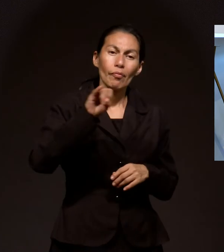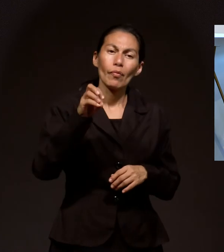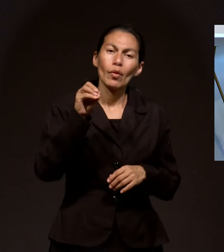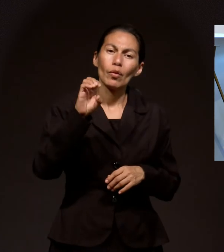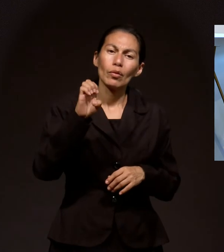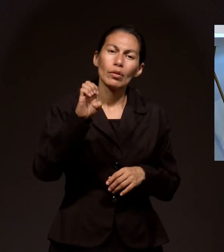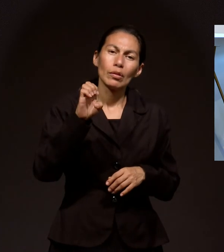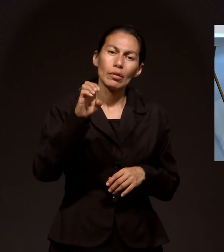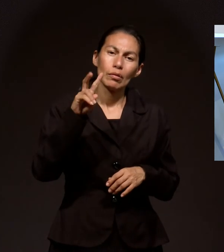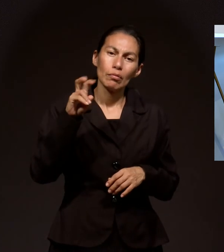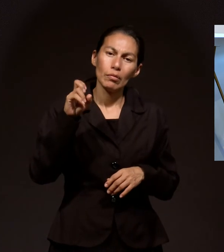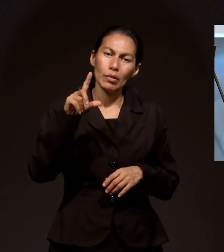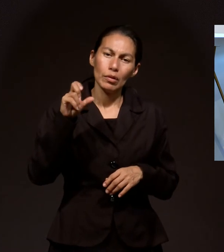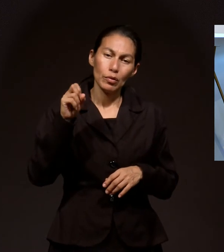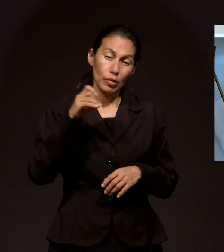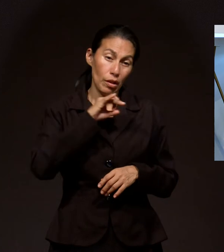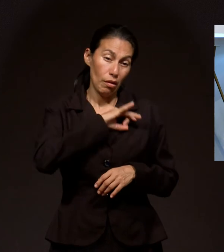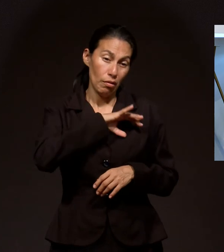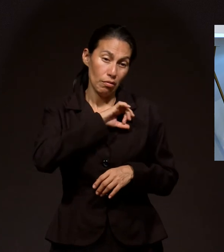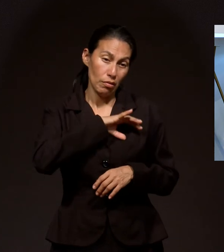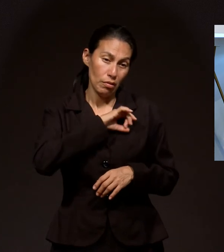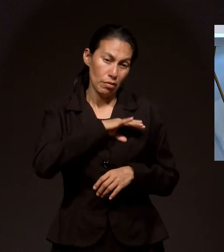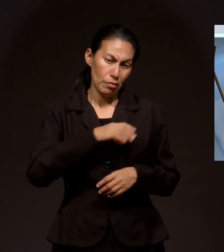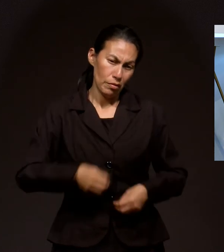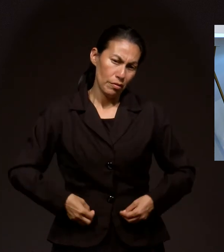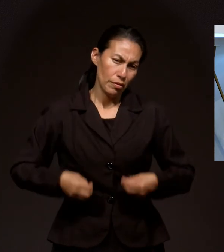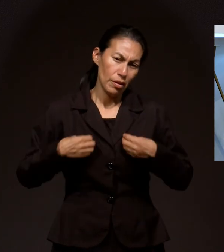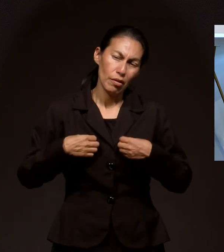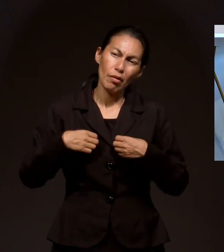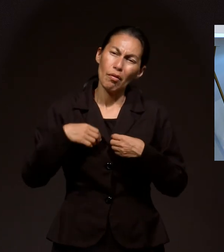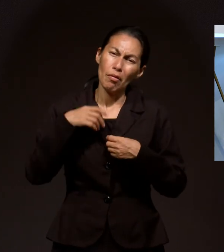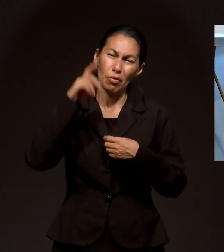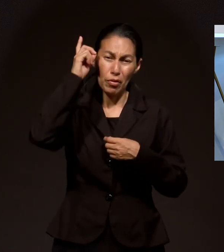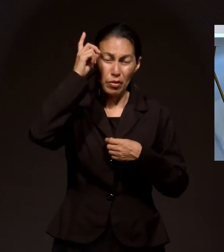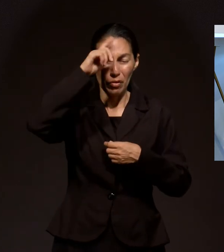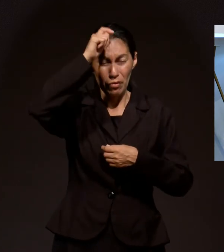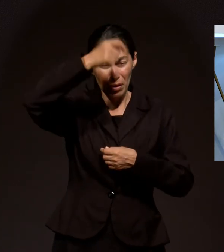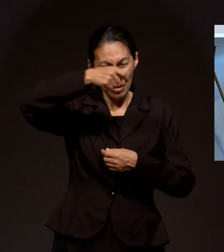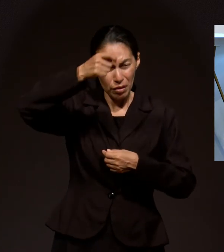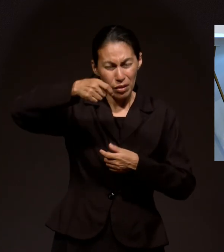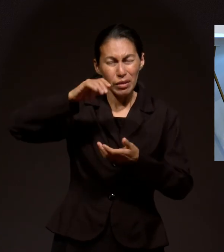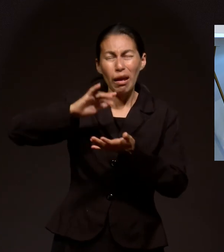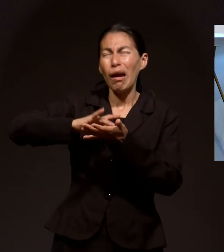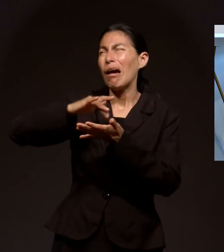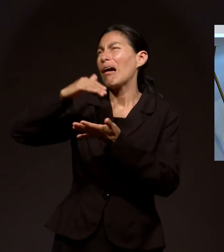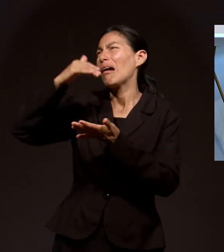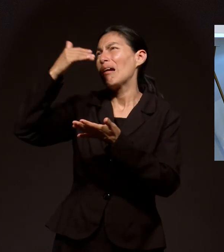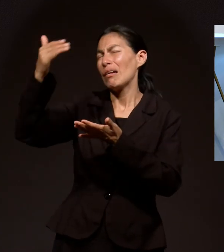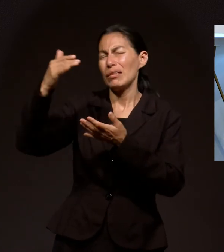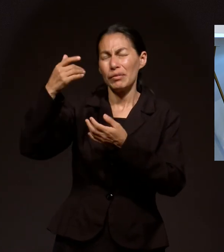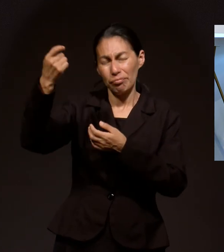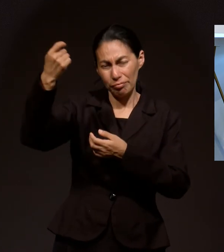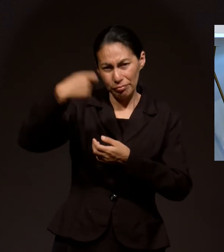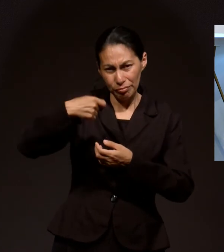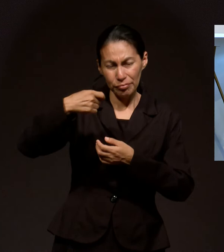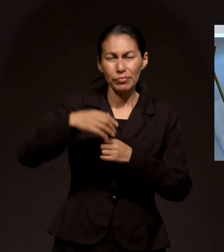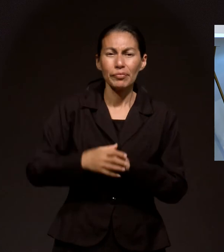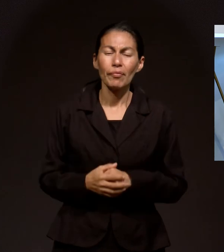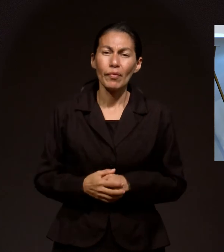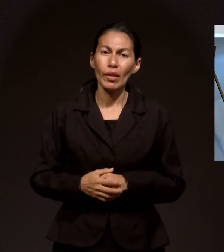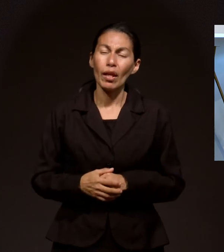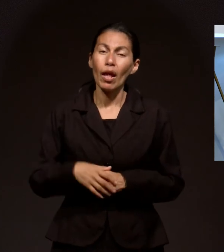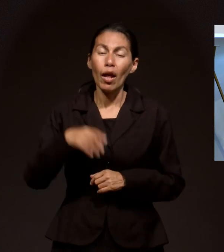desde Chile Quiero dar gracias a Dios Por todas las bendiciones Amén Especialmente Por la gran